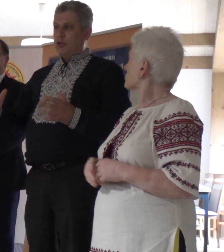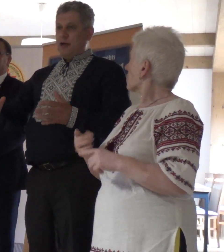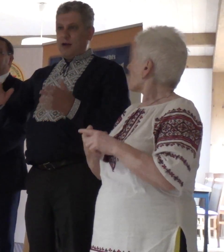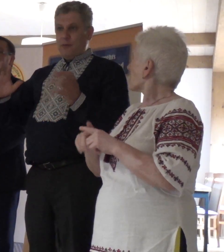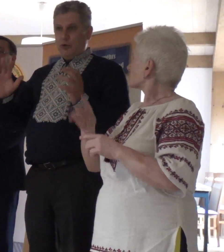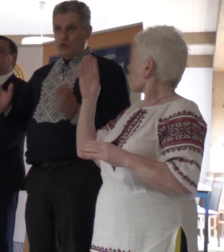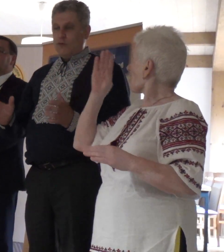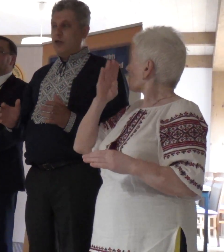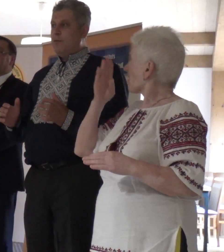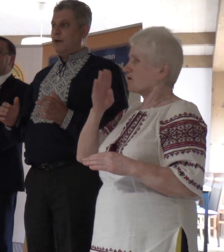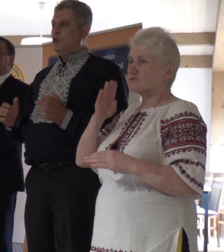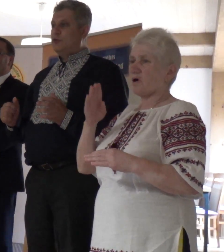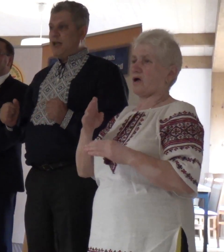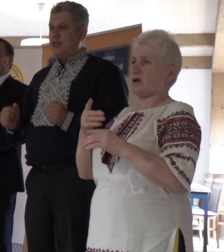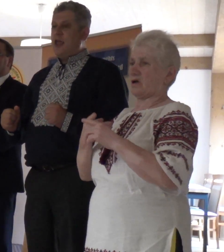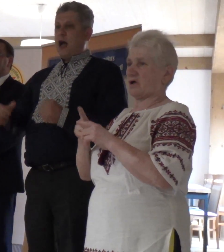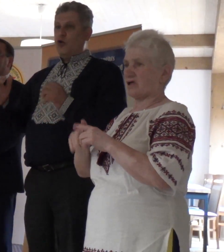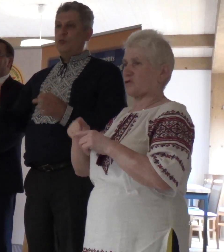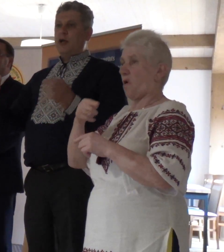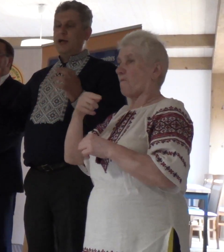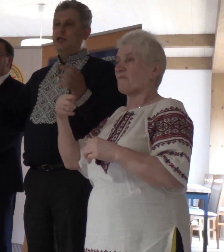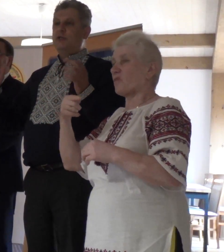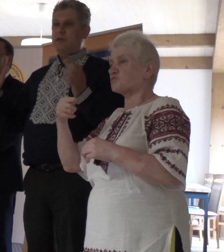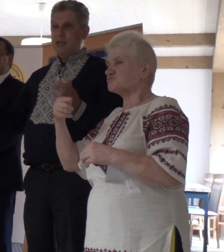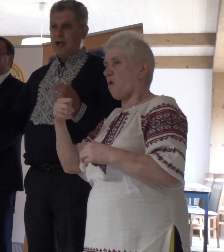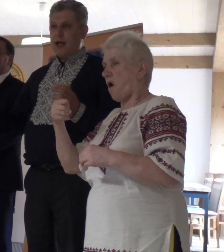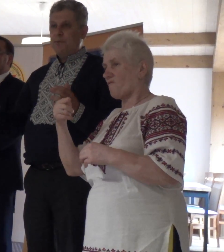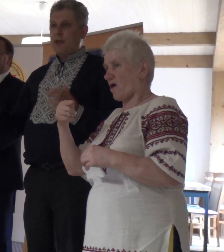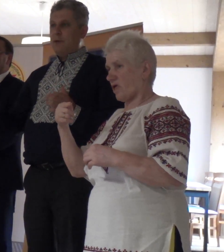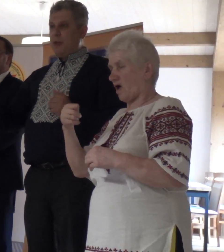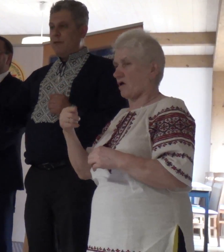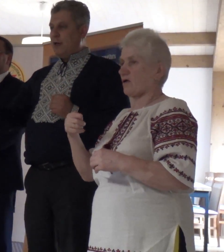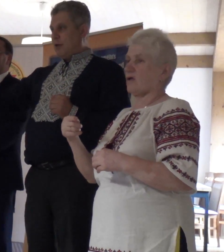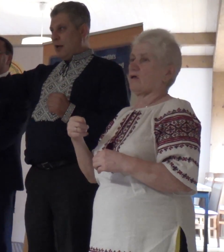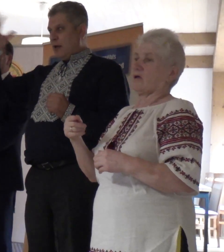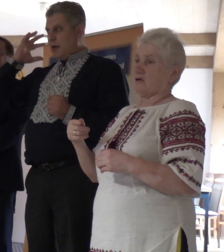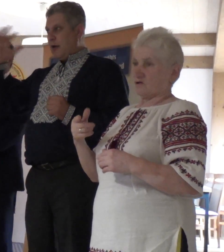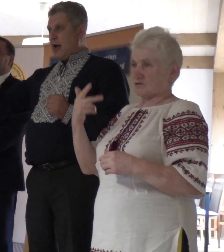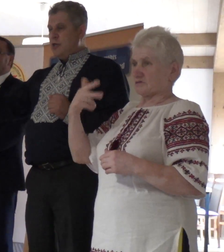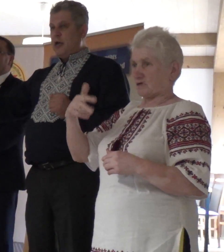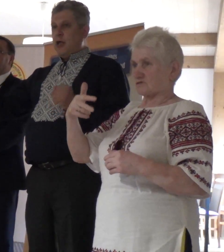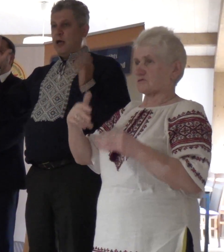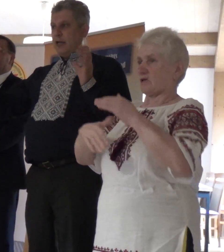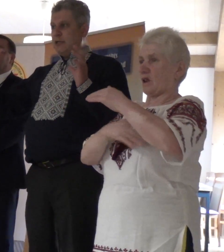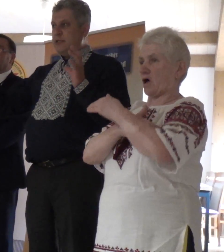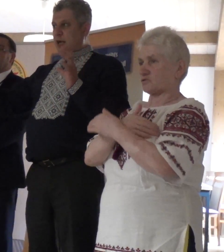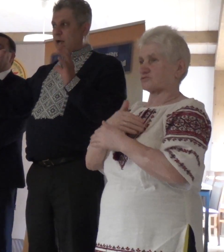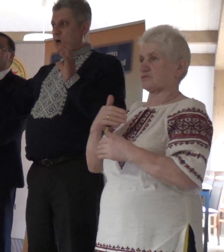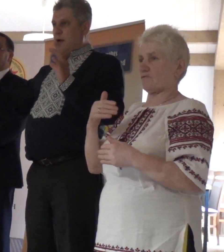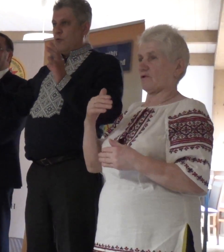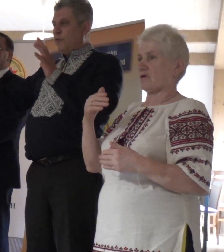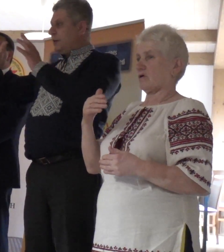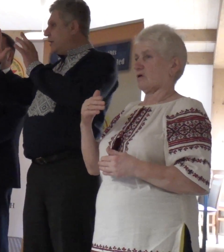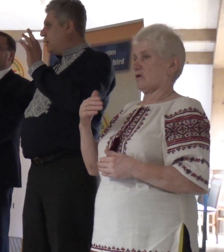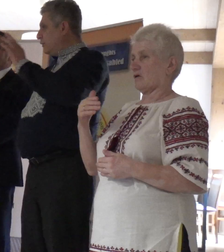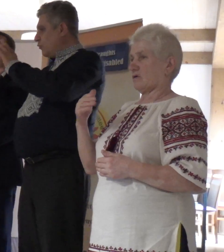pogody minusowych temperatur, wstrócić ogromne kolice śniegu. Po pierwsze, ten śnieg